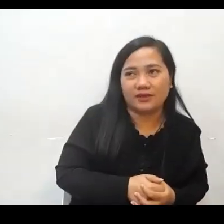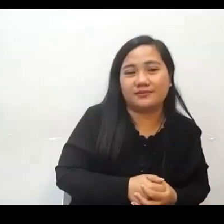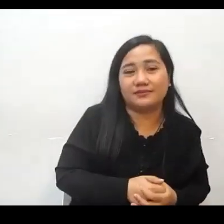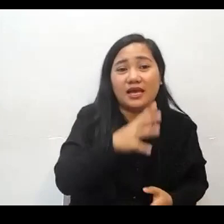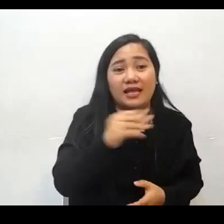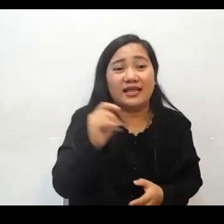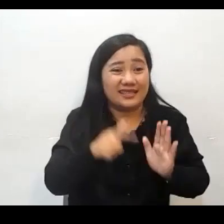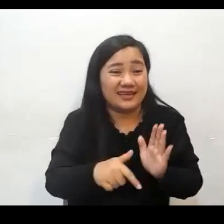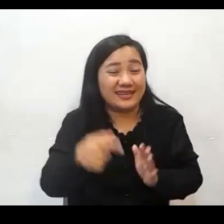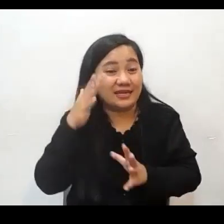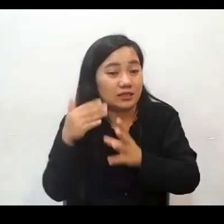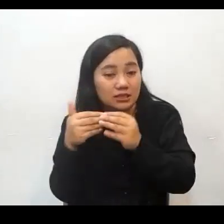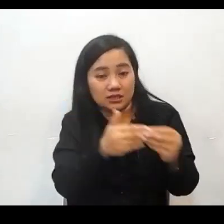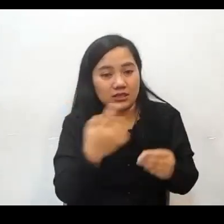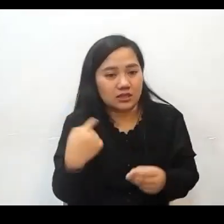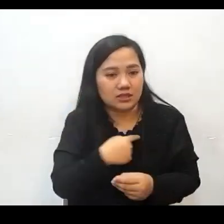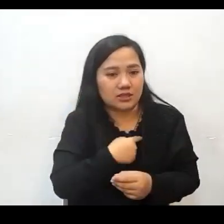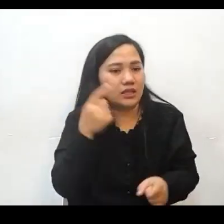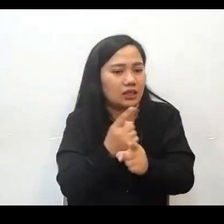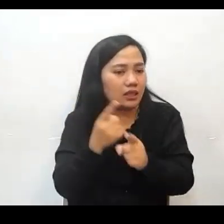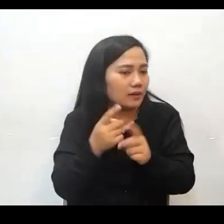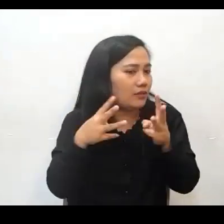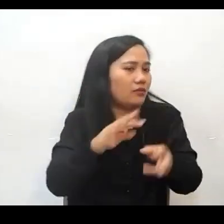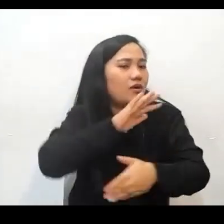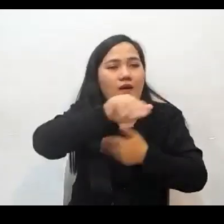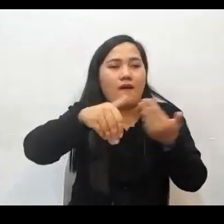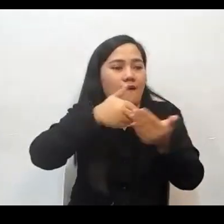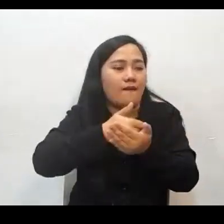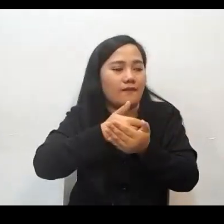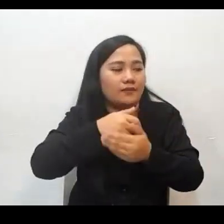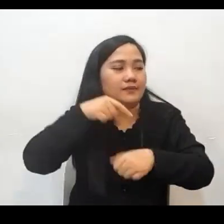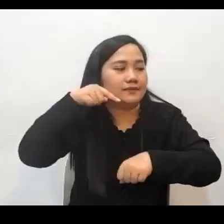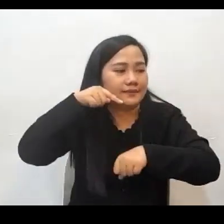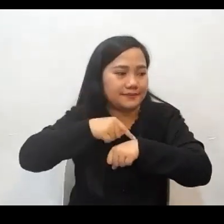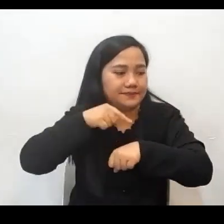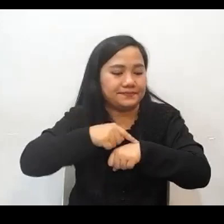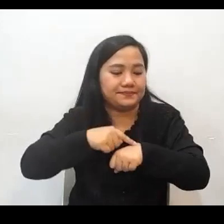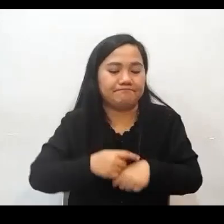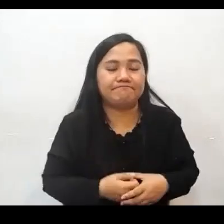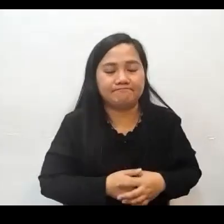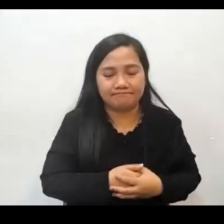at kapag ganun gagabayan po tayo ng Diyos sa lahat ng mga lakad po natin sa lahat ng oras